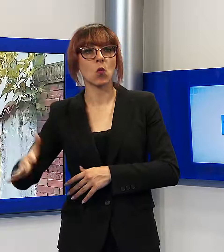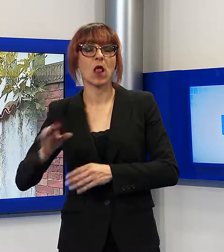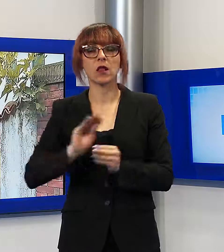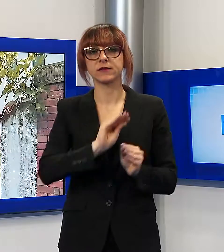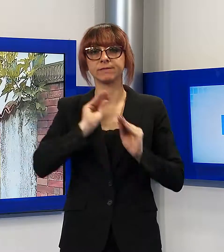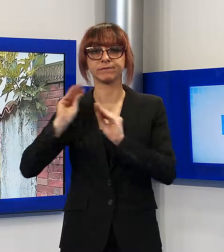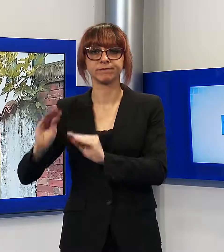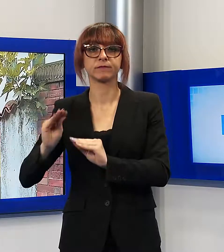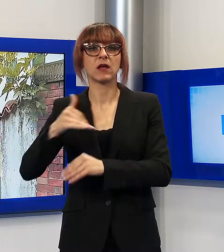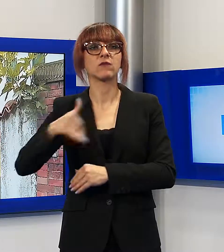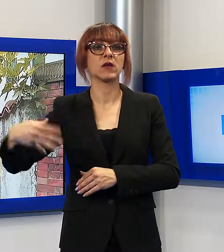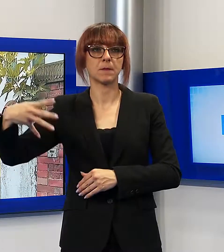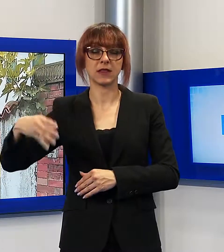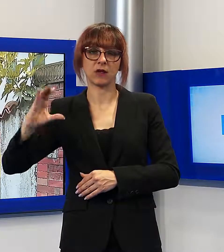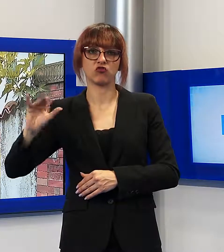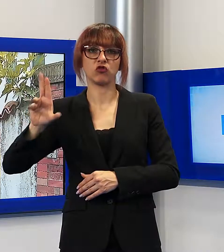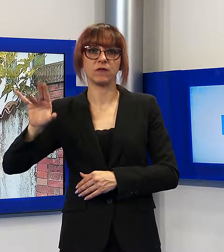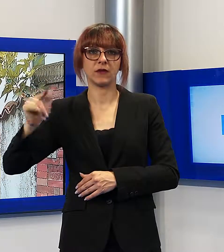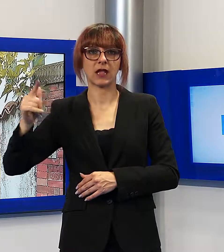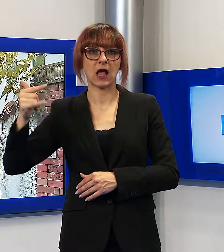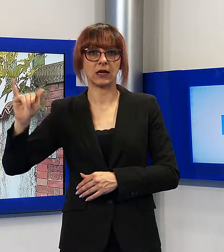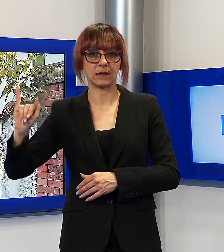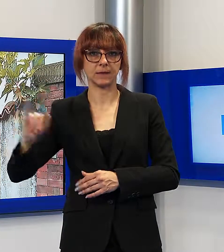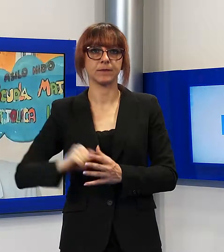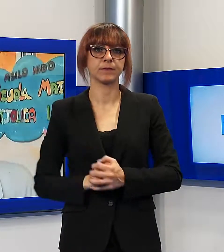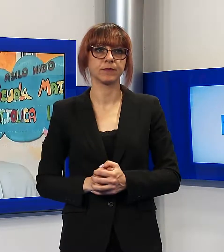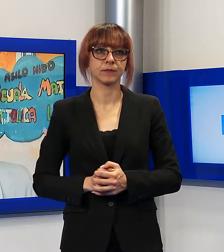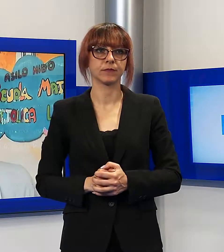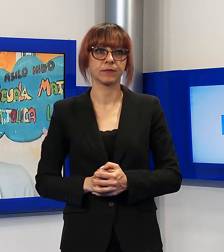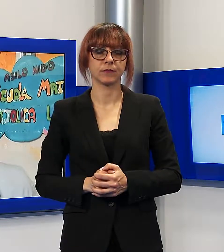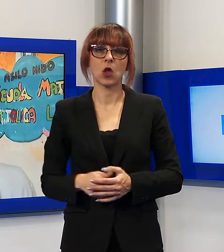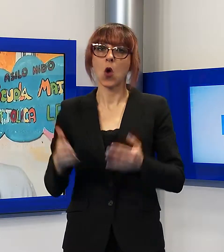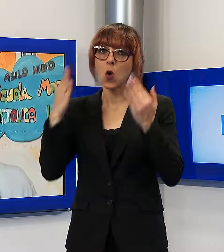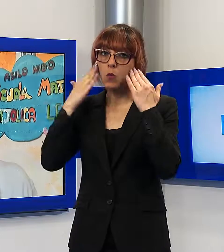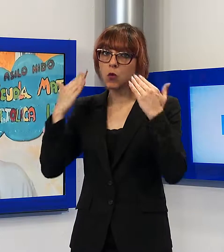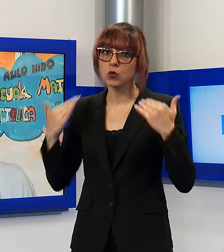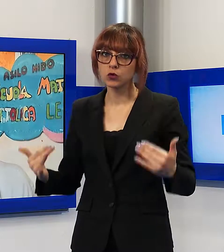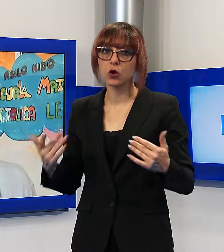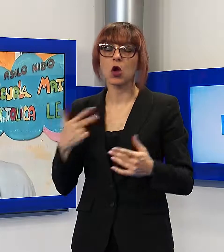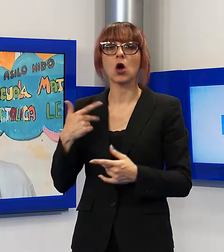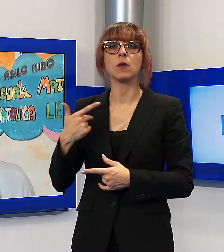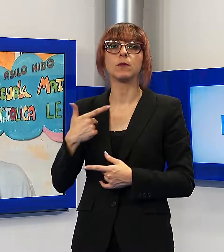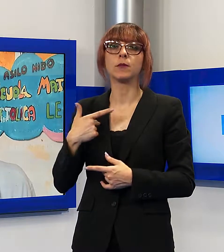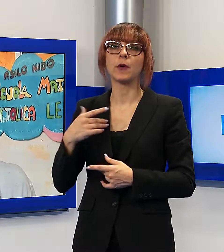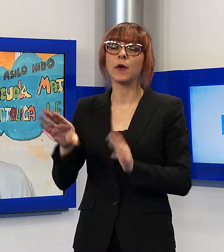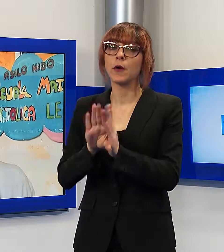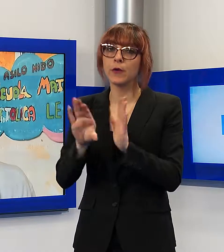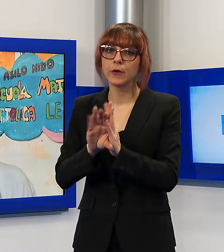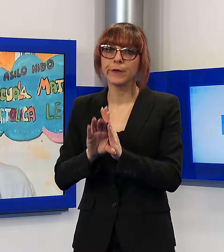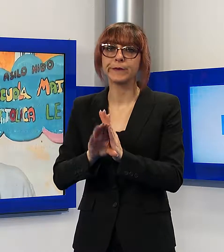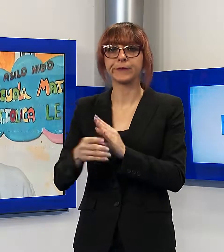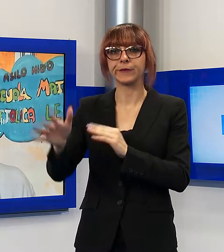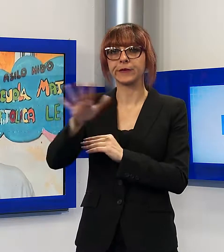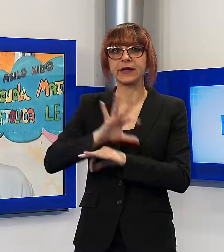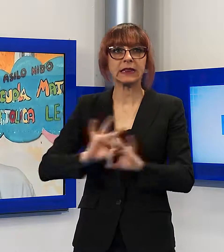saranno eseguite una serie di verifiche. Purtroppo trovare 600 metri, la capisco, anche il comune che non c'è niente